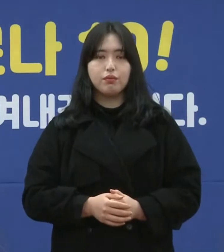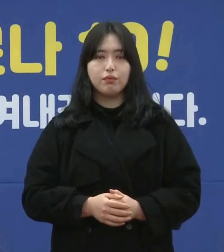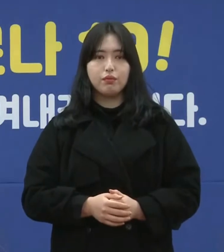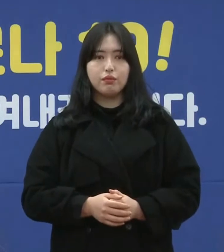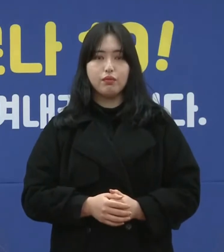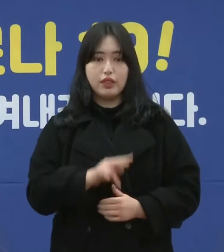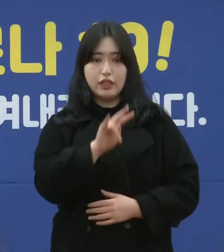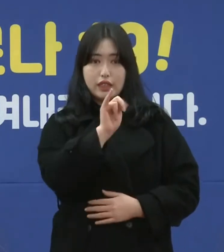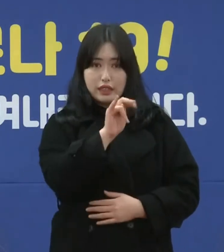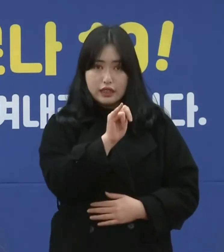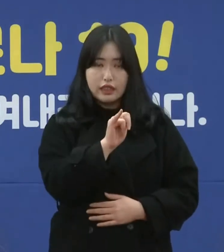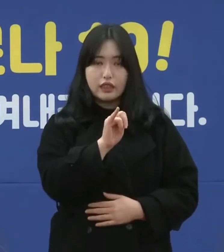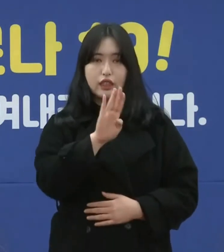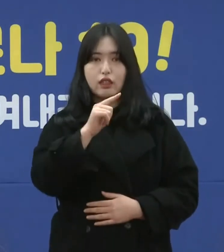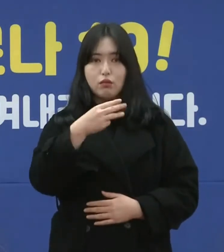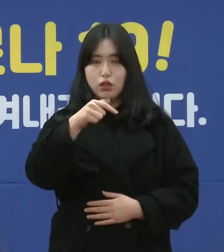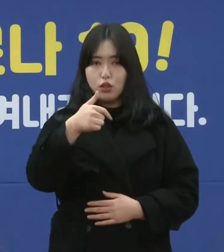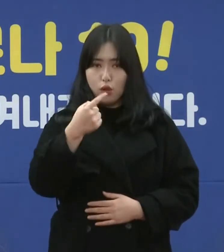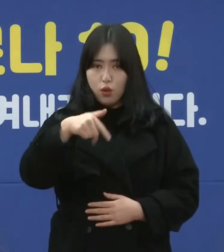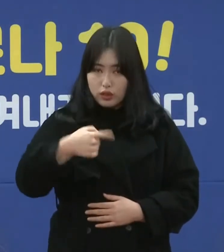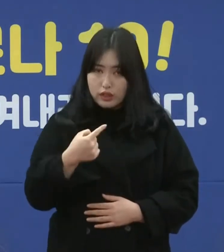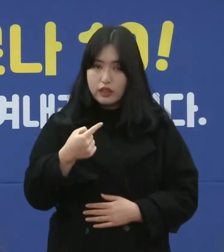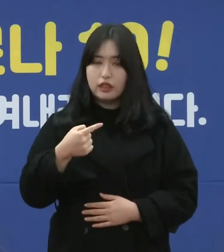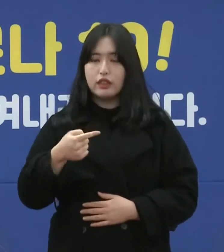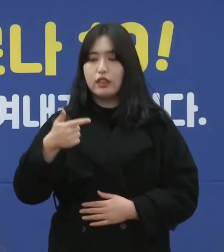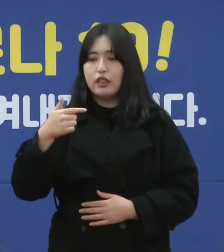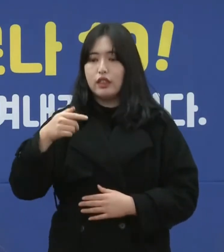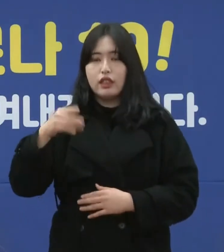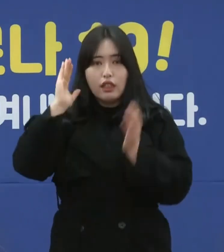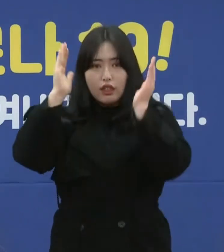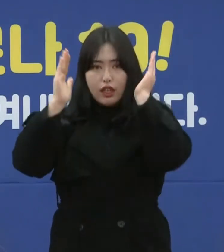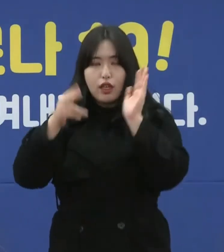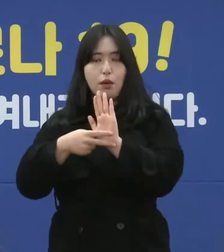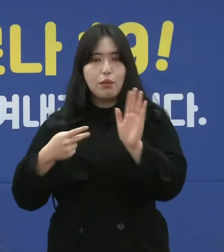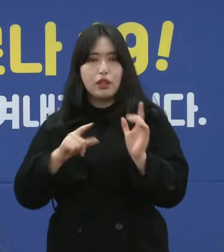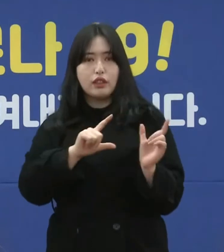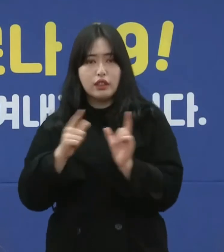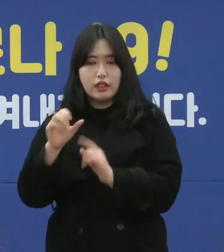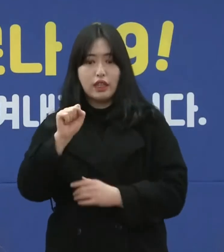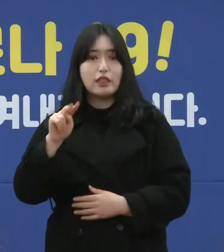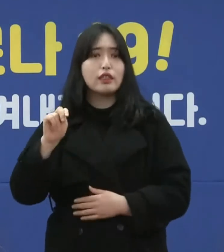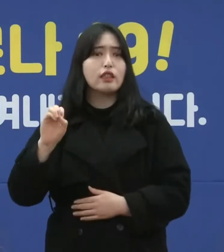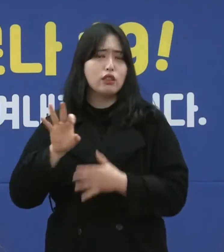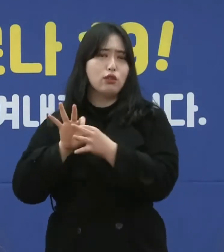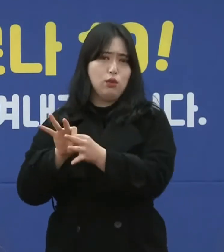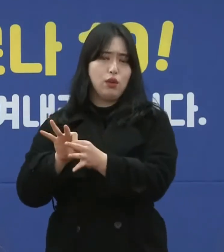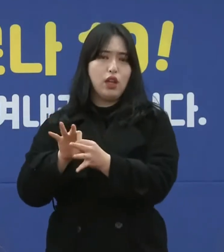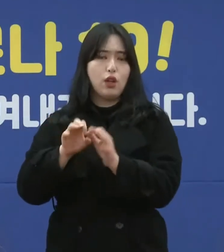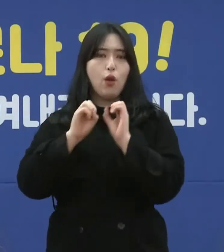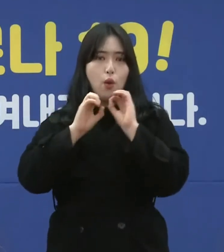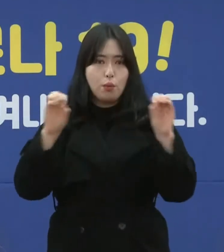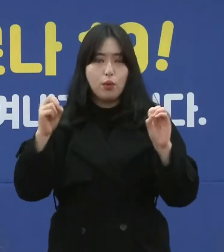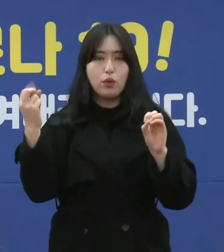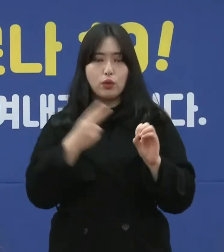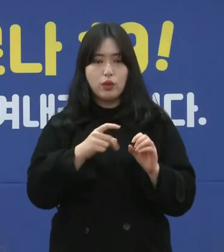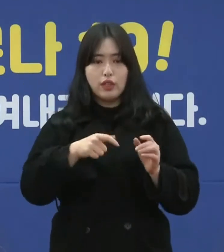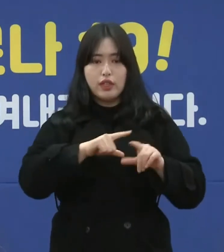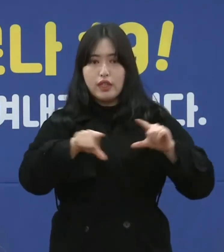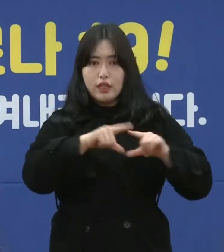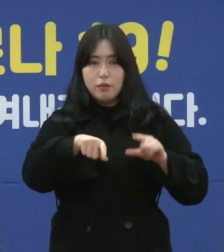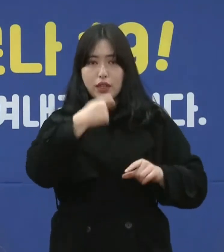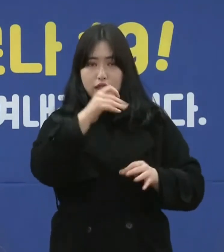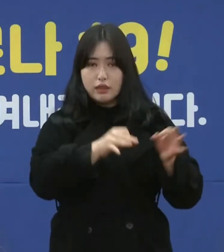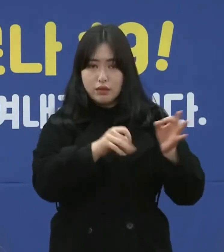인스타그램이나 블로그, 네이버밴드 등 소셜네트워크 서비스 등을 통한 홍보 또 일반 음식점에서의